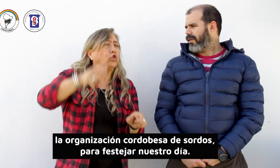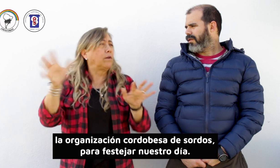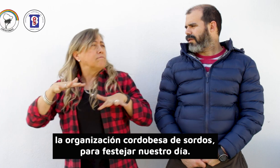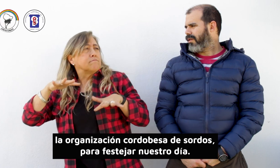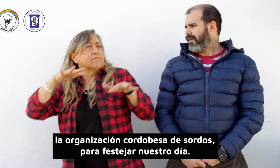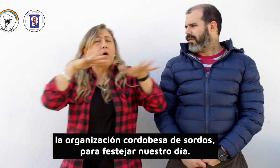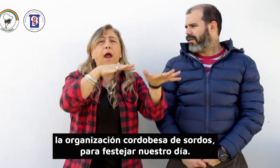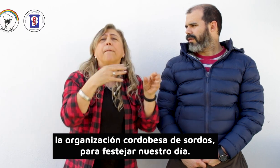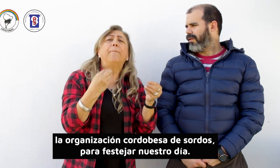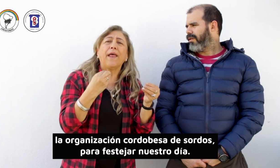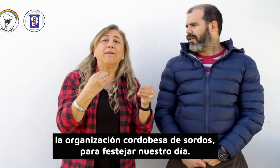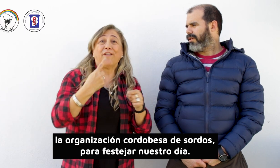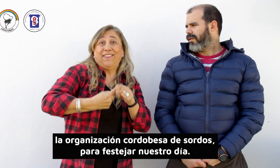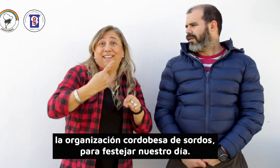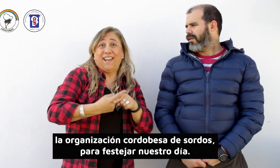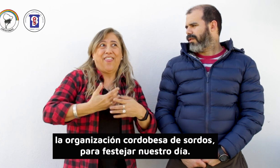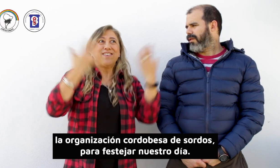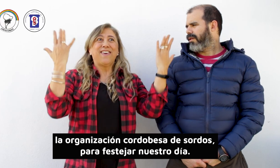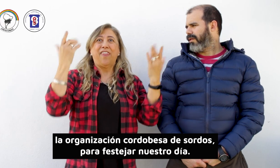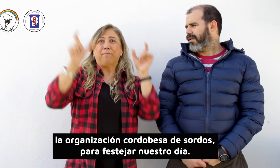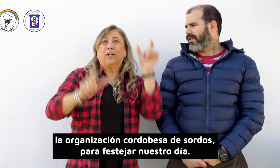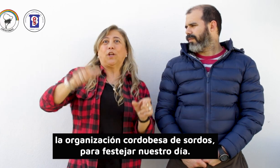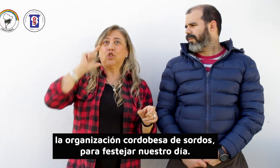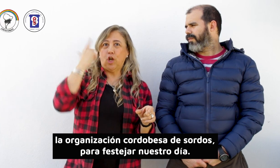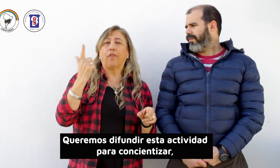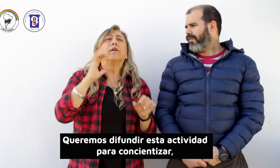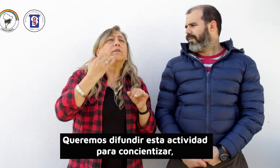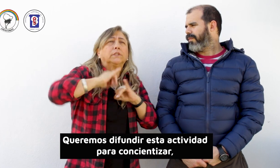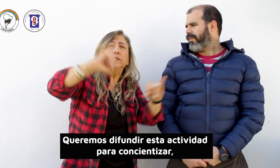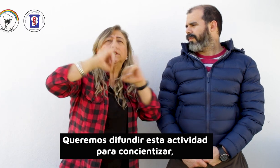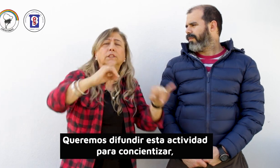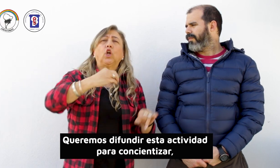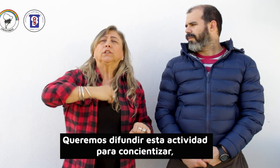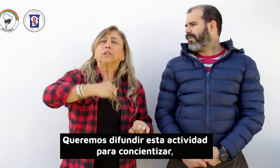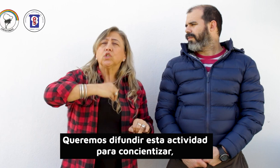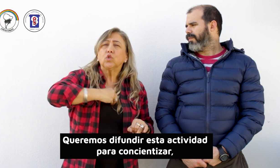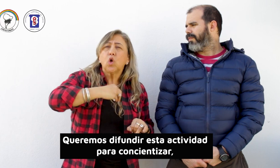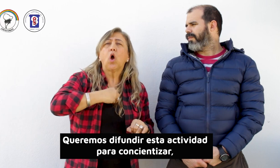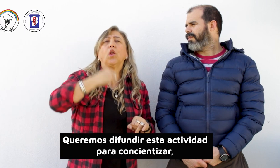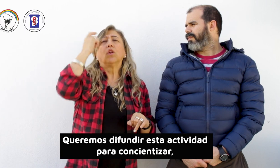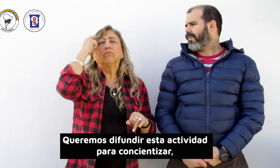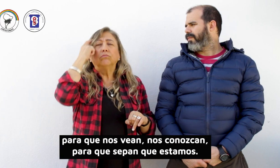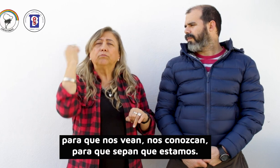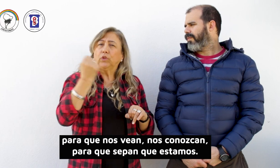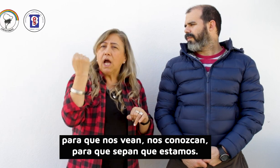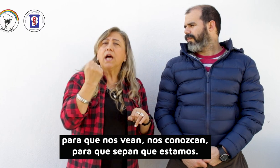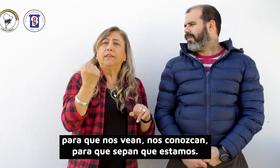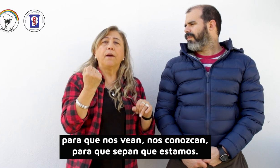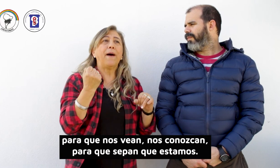Organización Cordobesa de Sordos, para festejar nuestro día. Queremos difundir esta actividad para concientizar, para que nos vean, nos